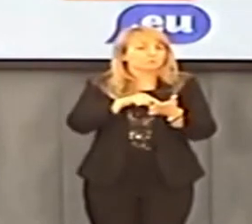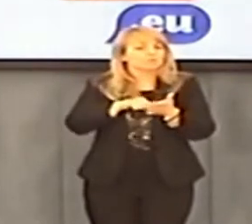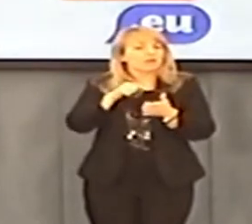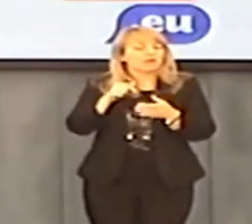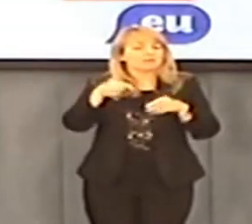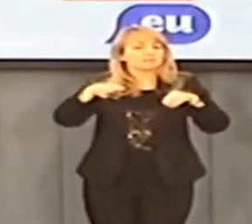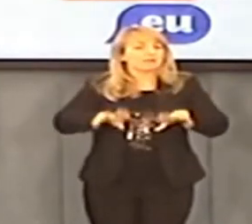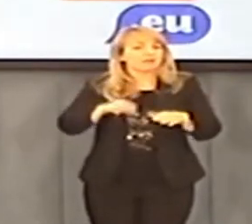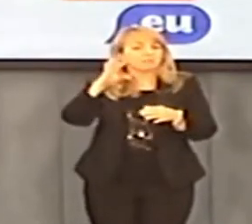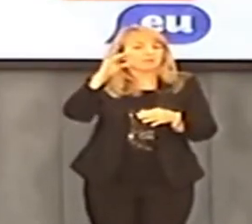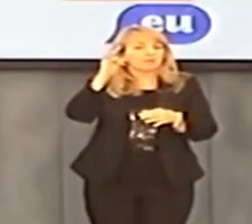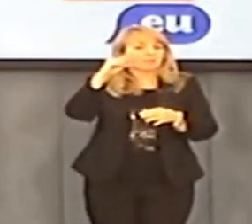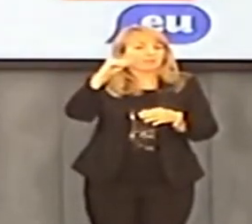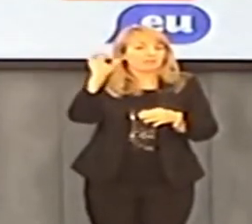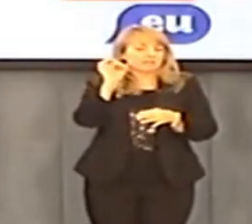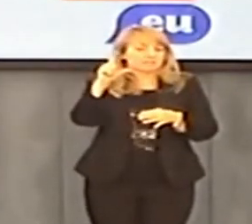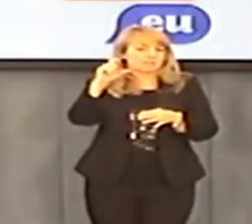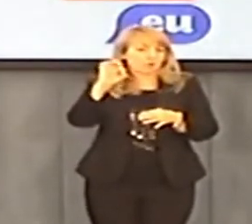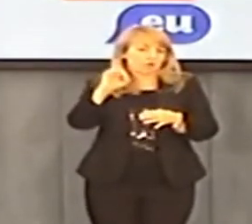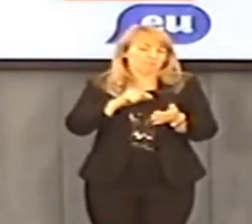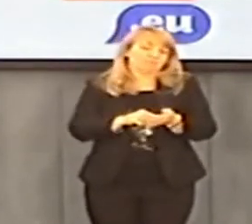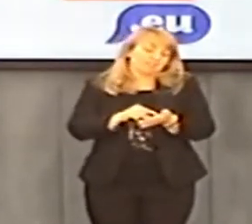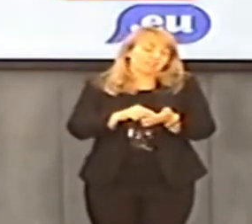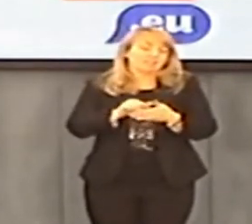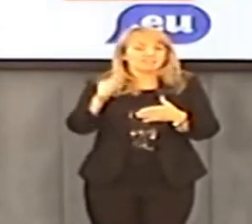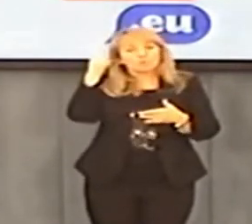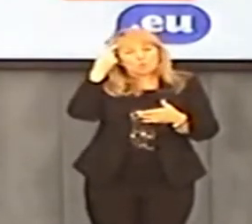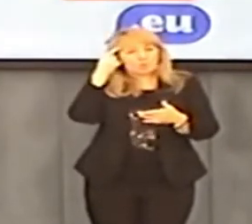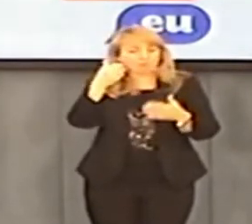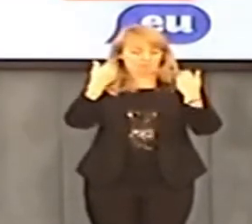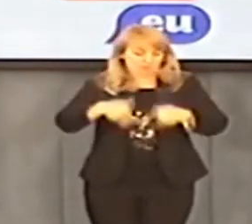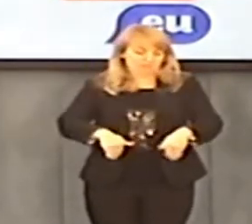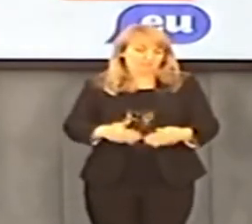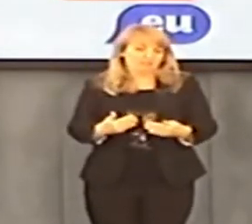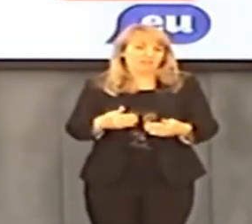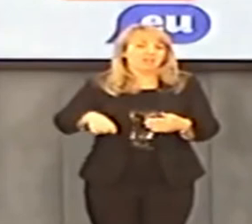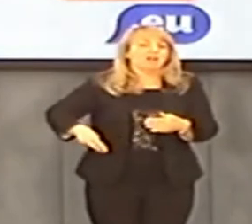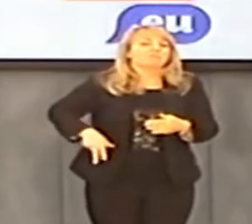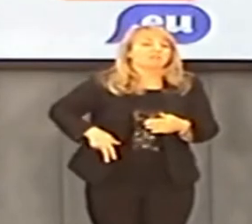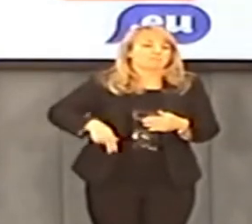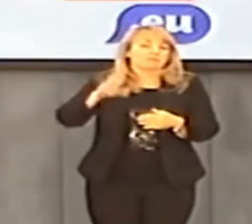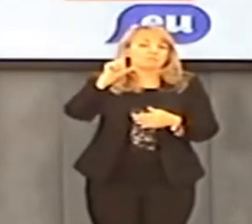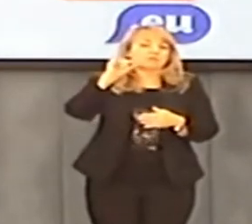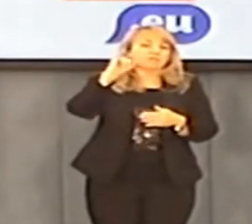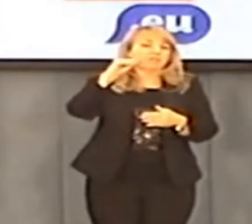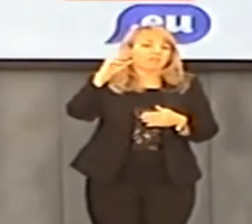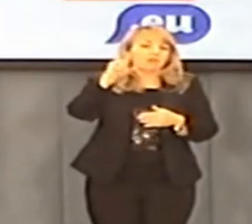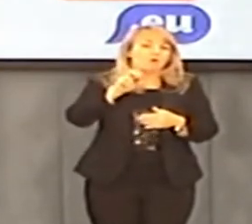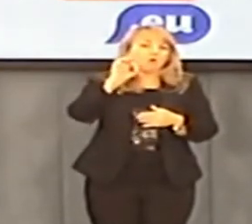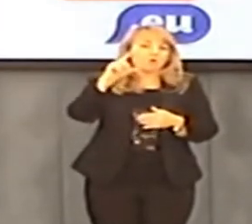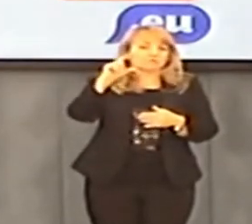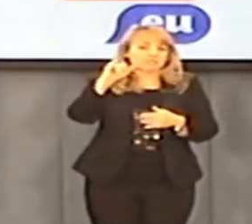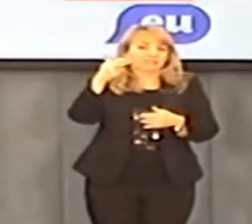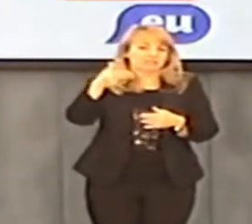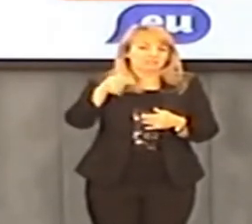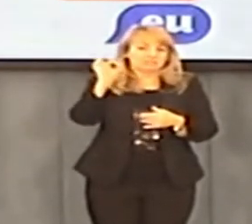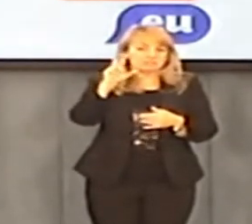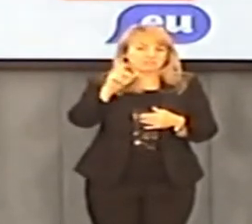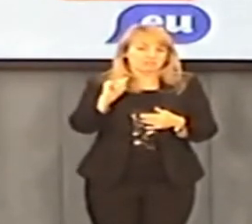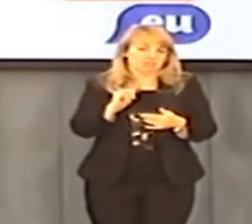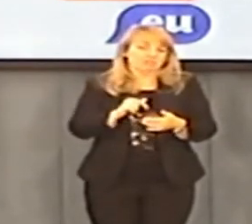Piechocińskiego o bojkot sieci sklepów Tesco. To jest kontekst oczywiście brytyjski. To jest dosyć oczywiście głupia postawa